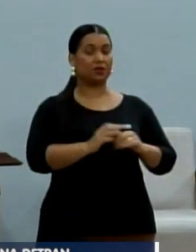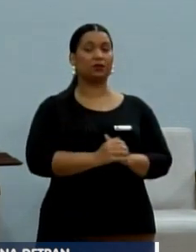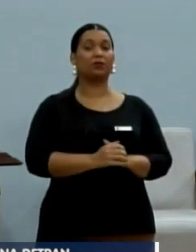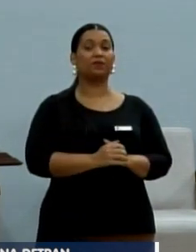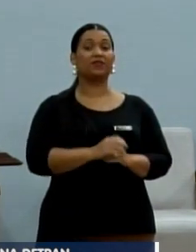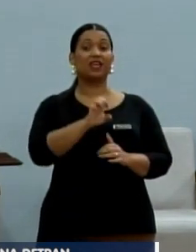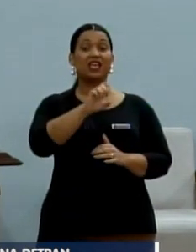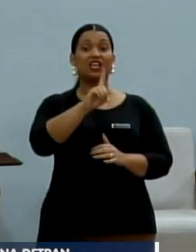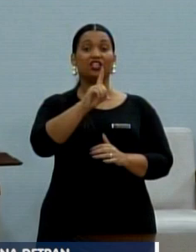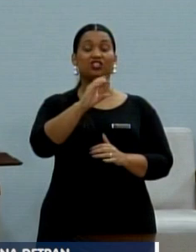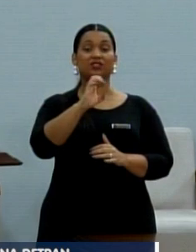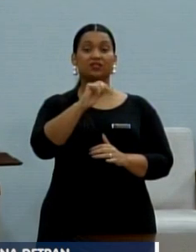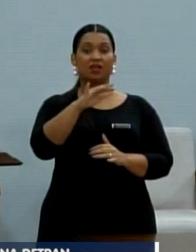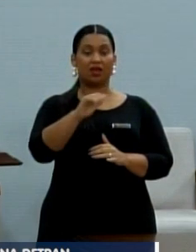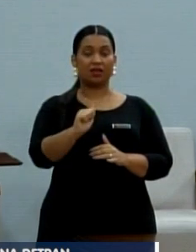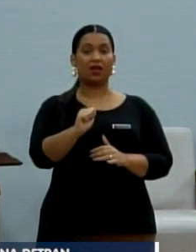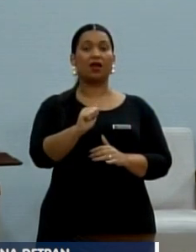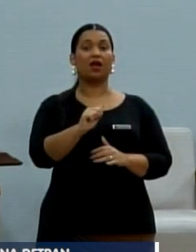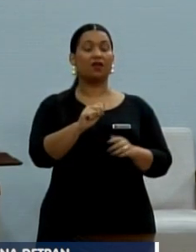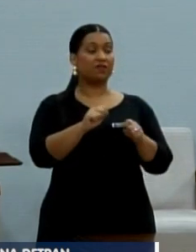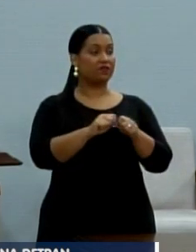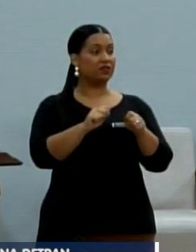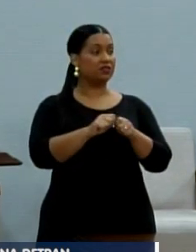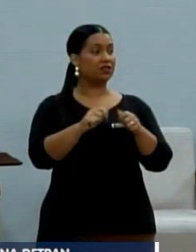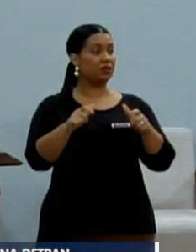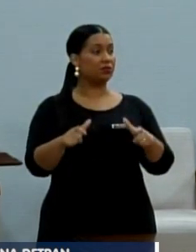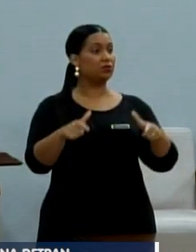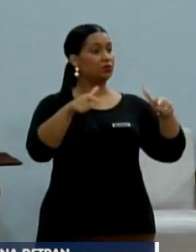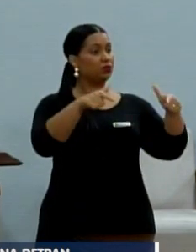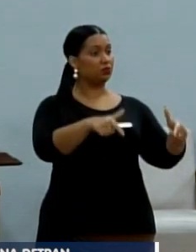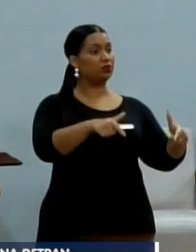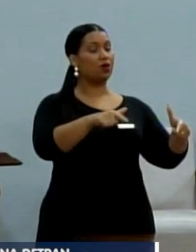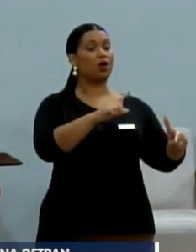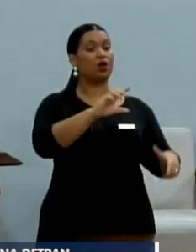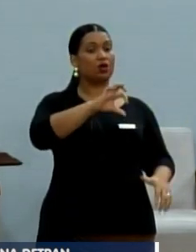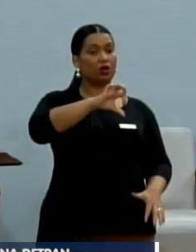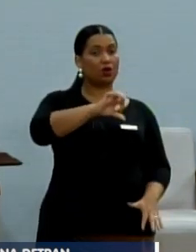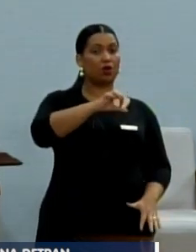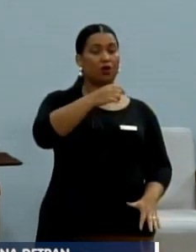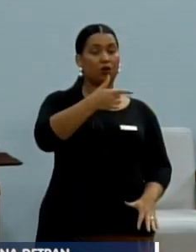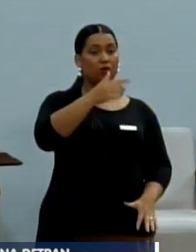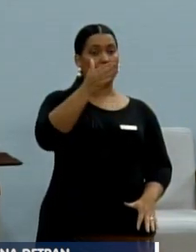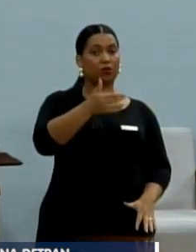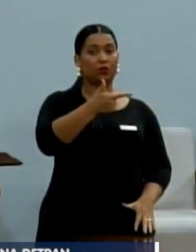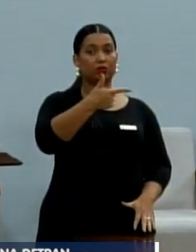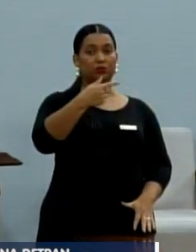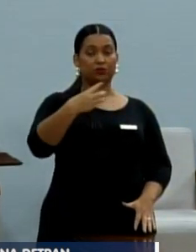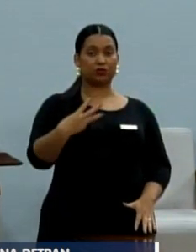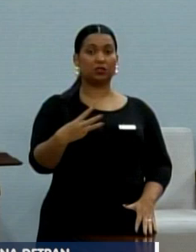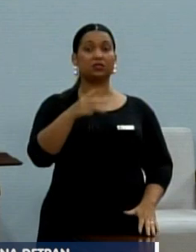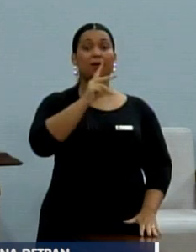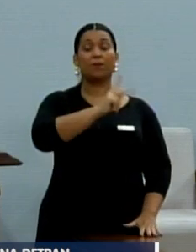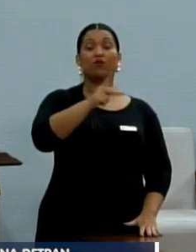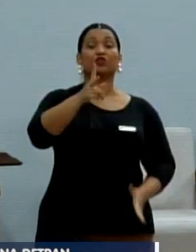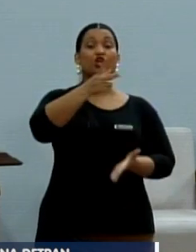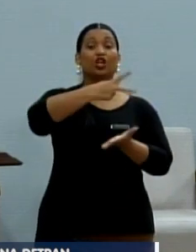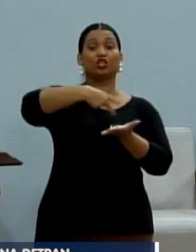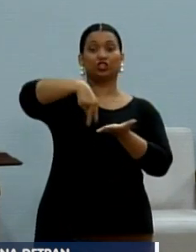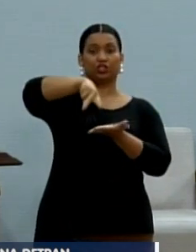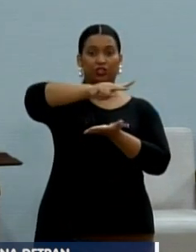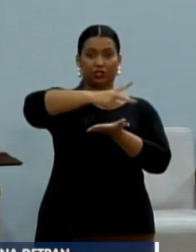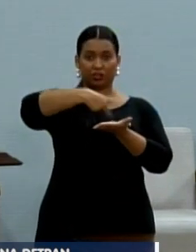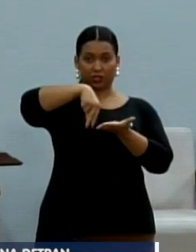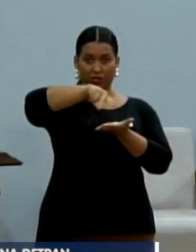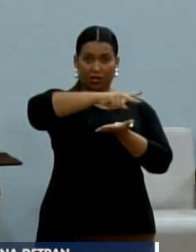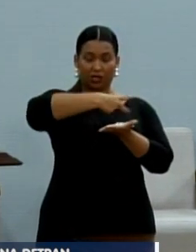Ediceia, a qual fizemos a congratulação, 561-2023. Ediceia, professora de dança, passinho,